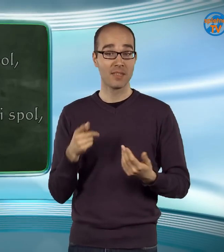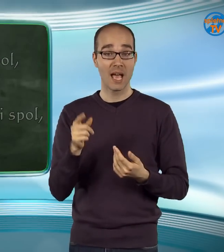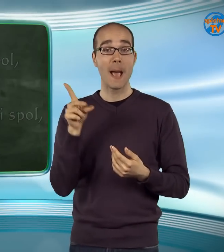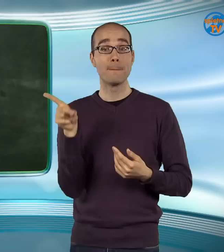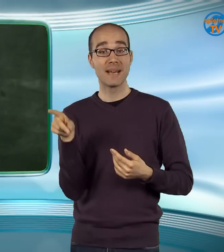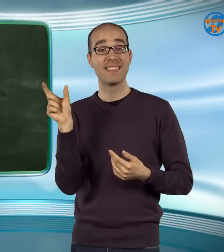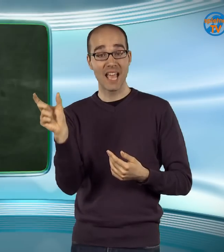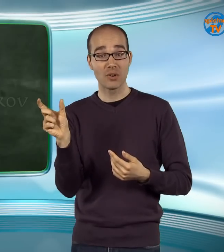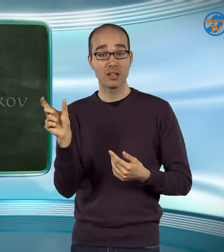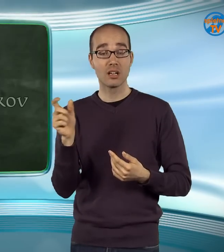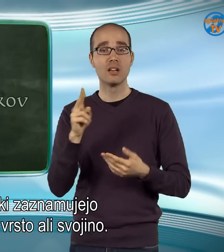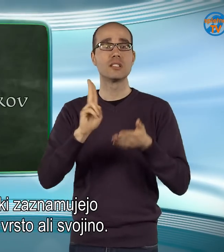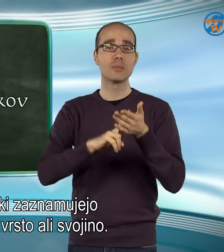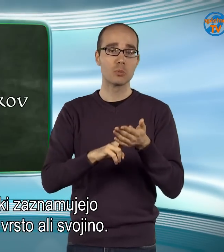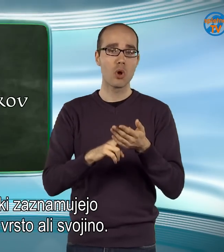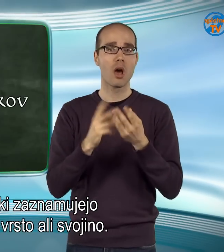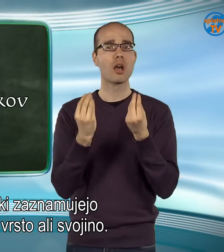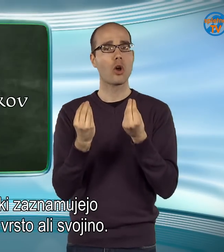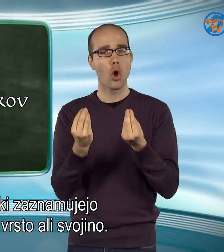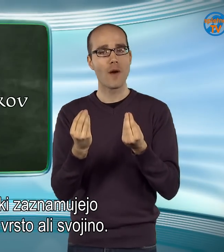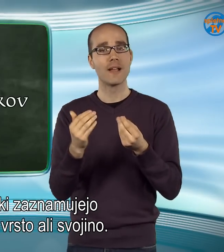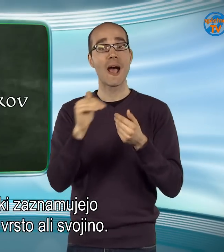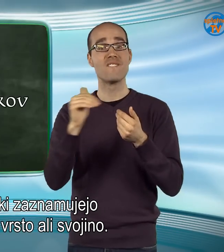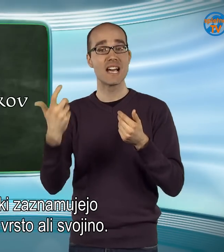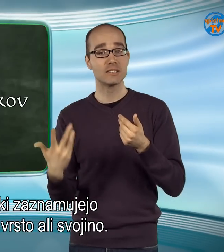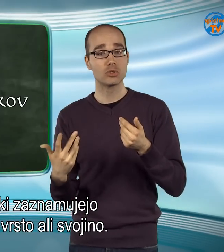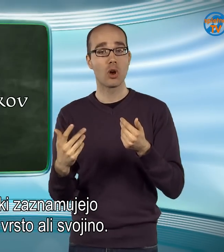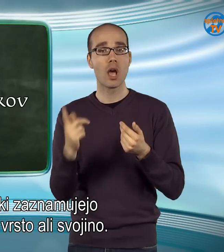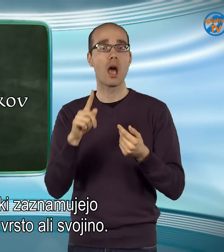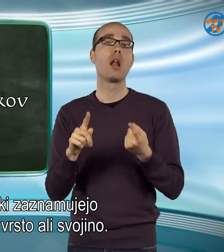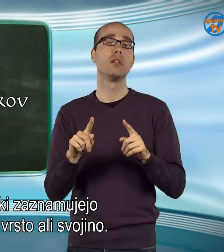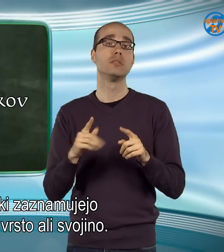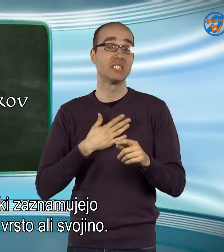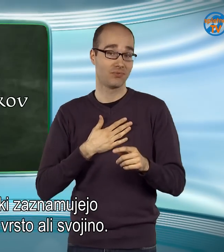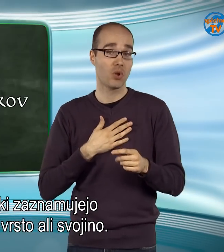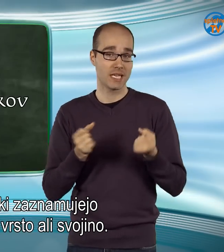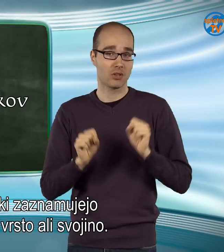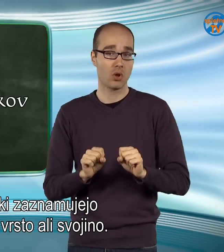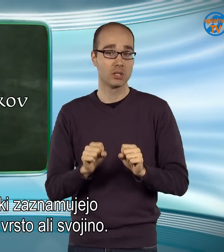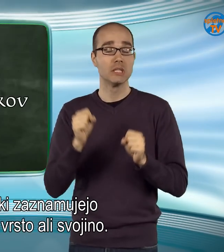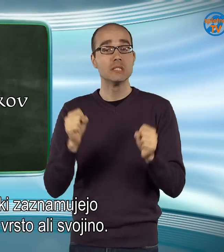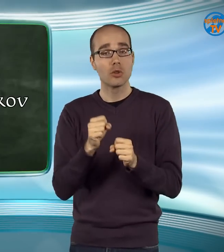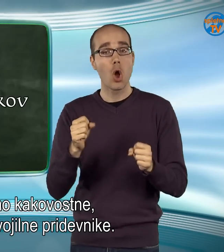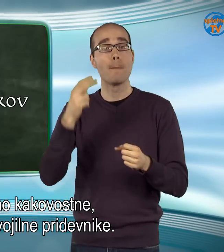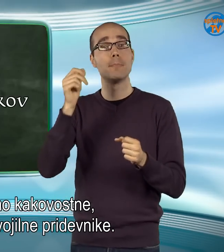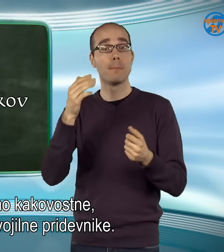Pridevniki zaznamujajo kakovost, vrsto ali svojino. Poznamo